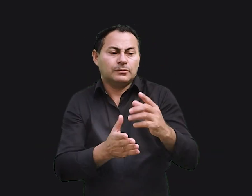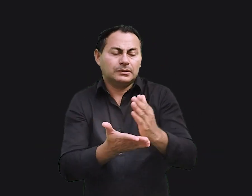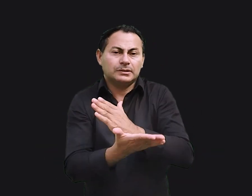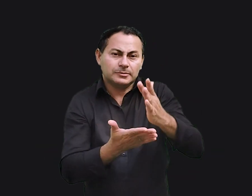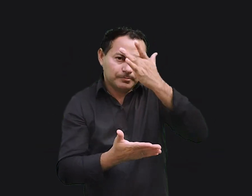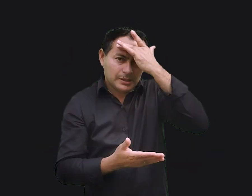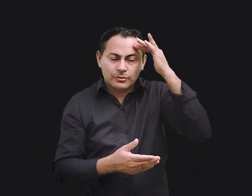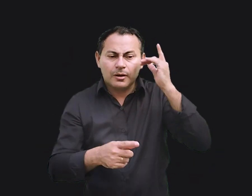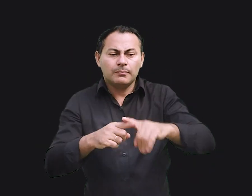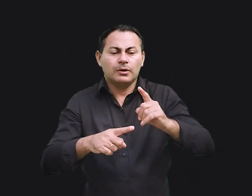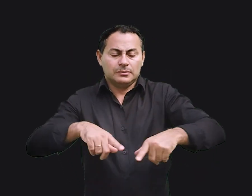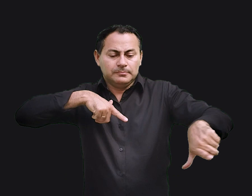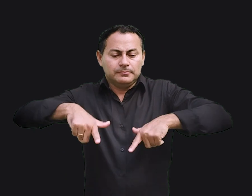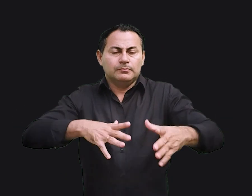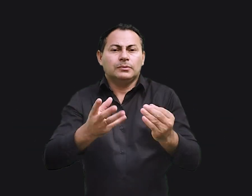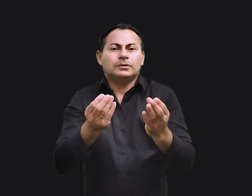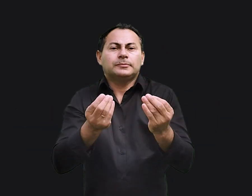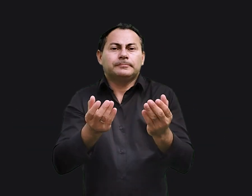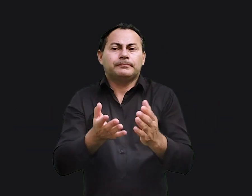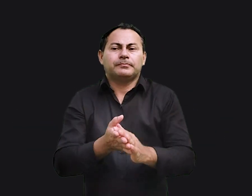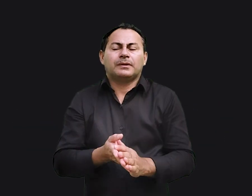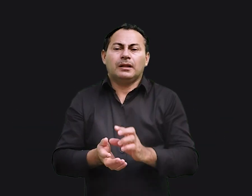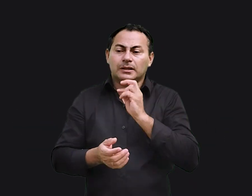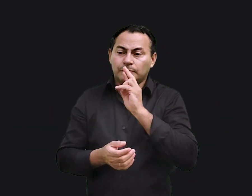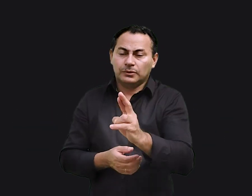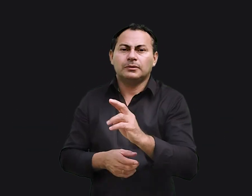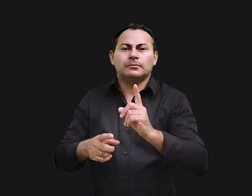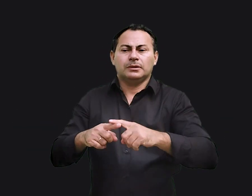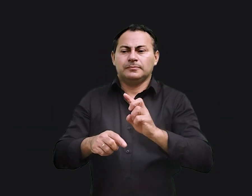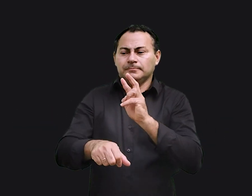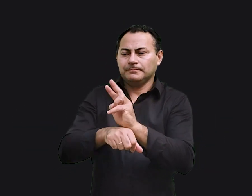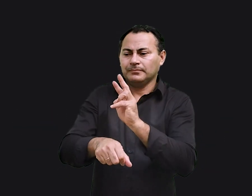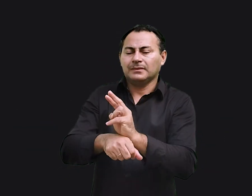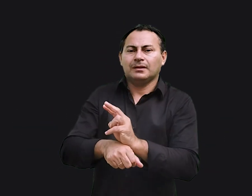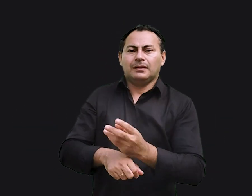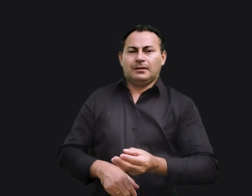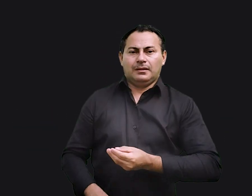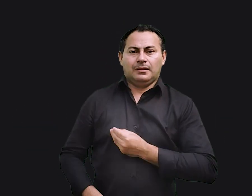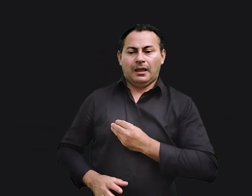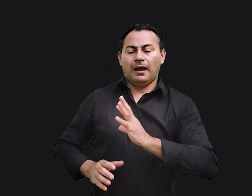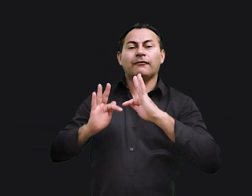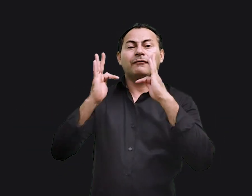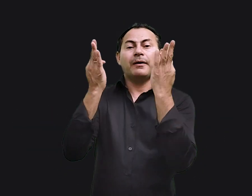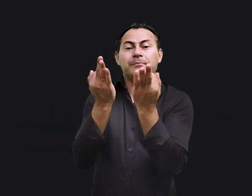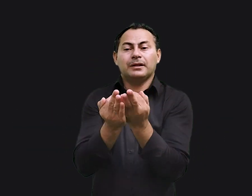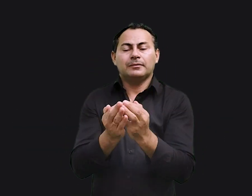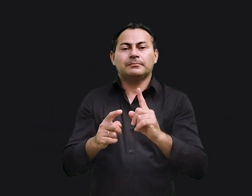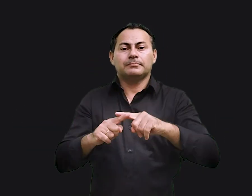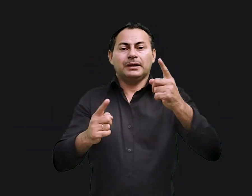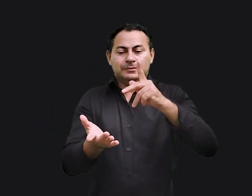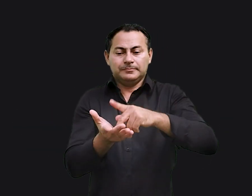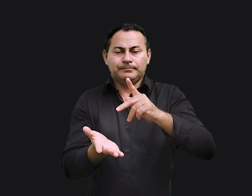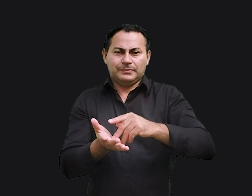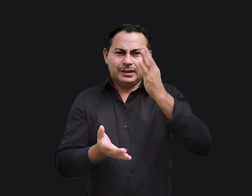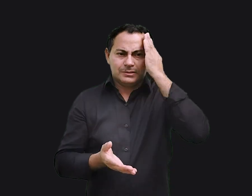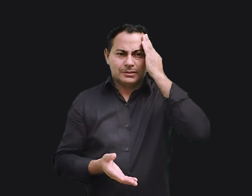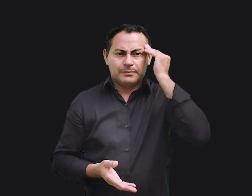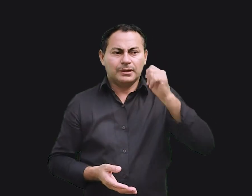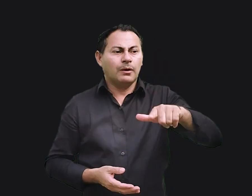uma dessas pessoas por que ela trabalha tanto, ela dirá que é para sustentar a família. Mas lá no fundo ela sabe que outras